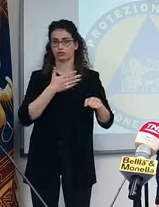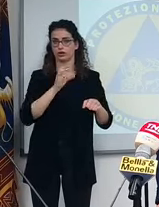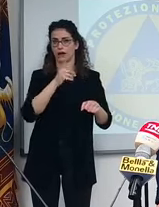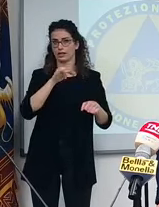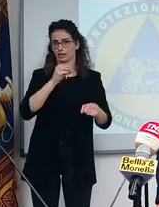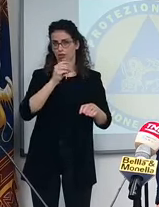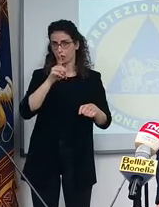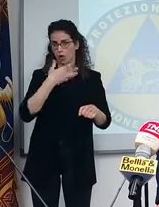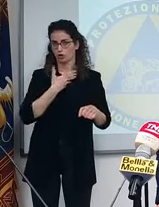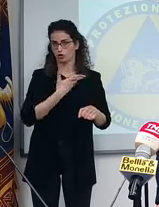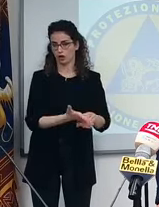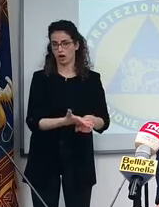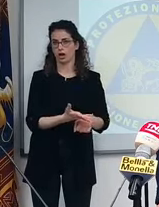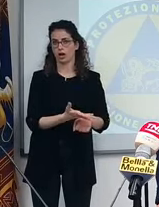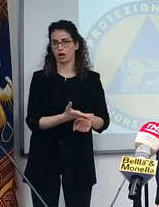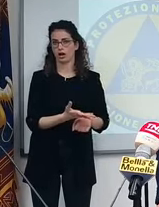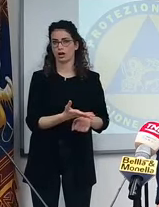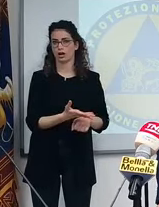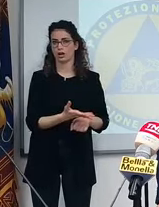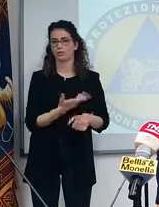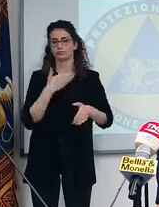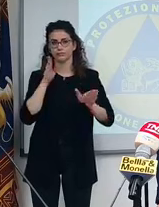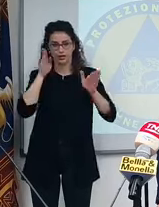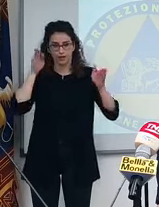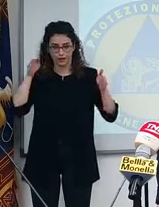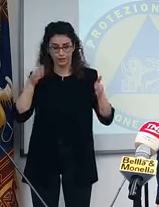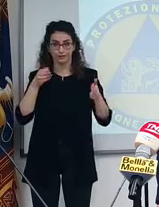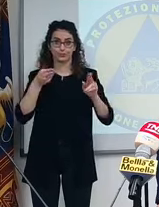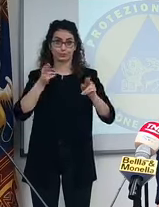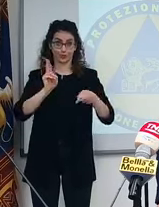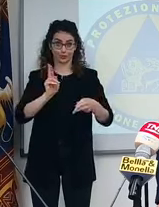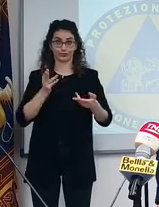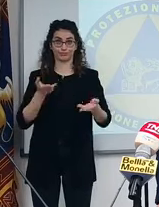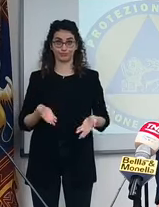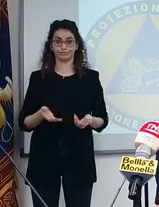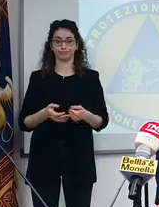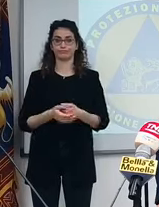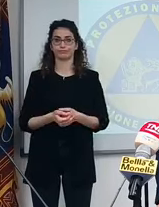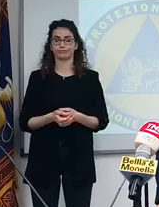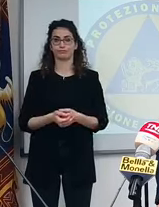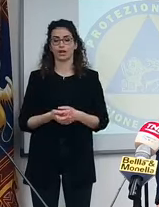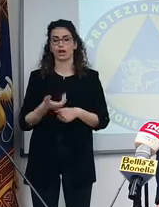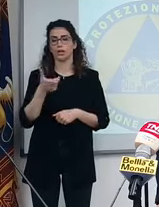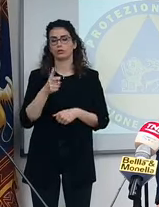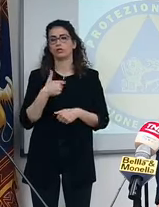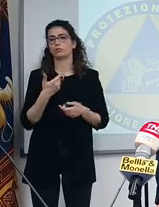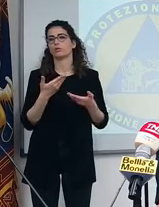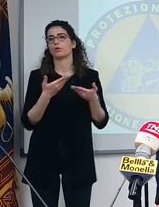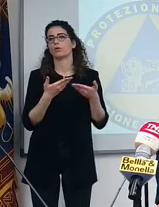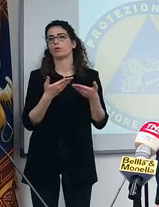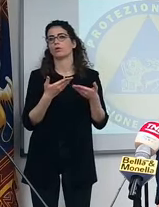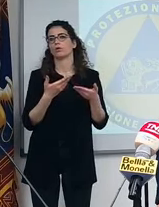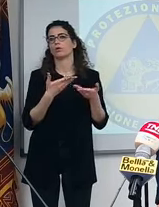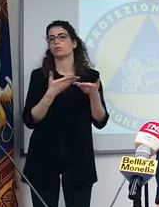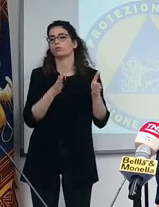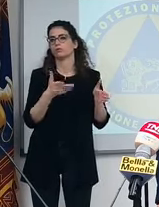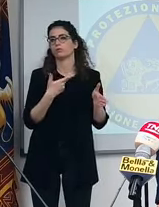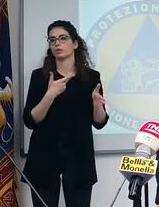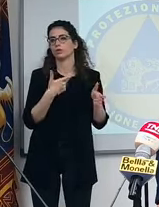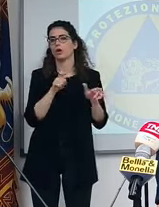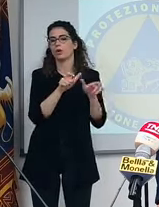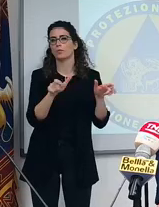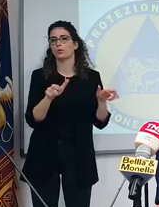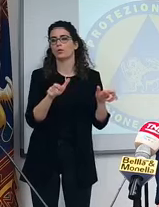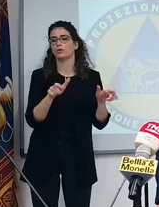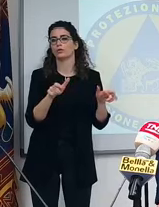se parliamo di Venezia, e quindi c'è maggior attenzione ancora, no? Se vogliamo, proprio perché il pubblico ha l'ossessione di